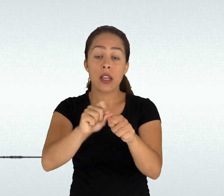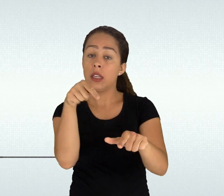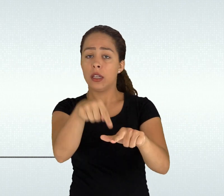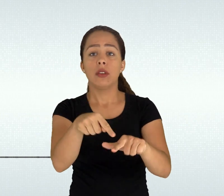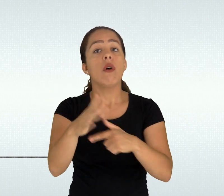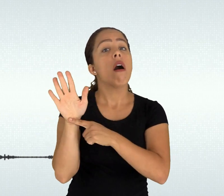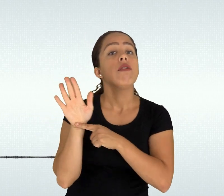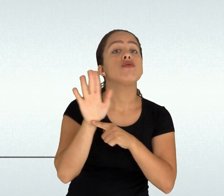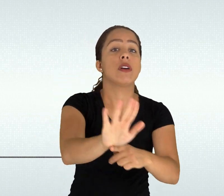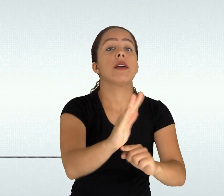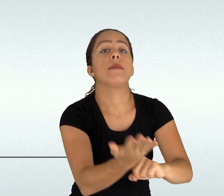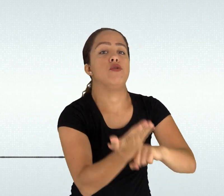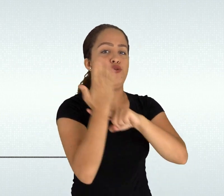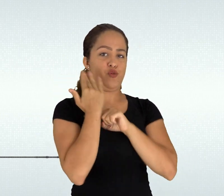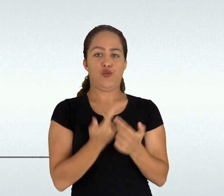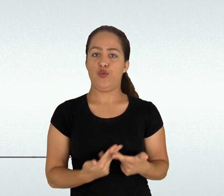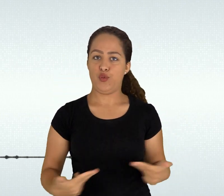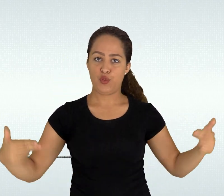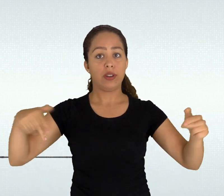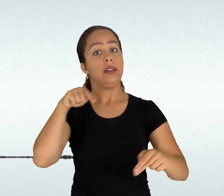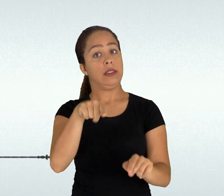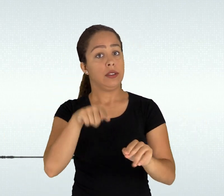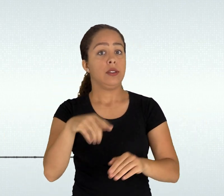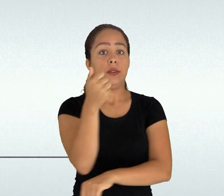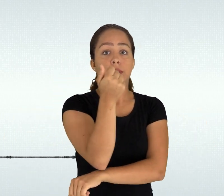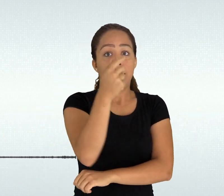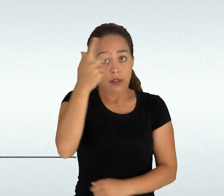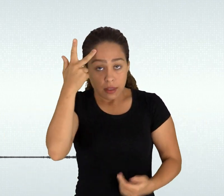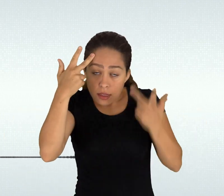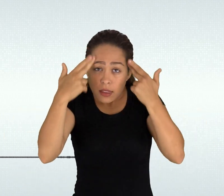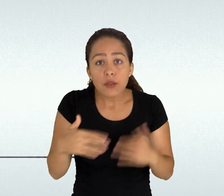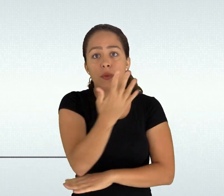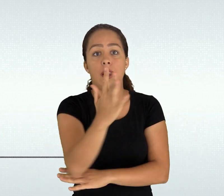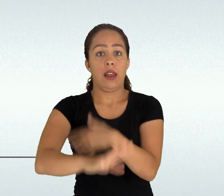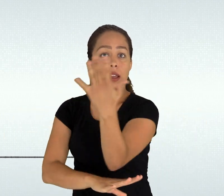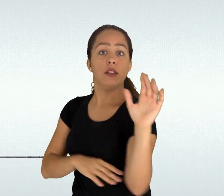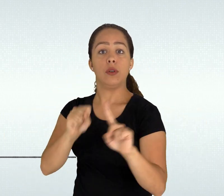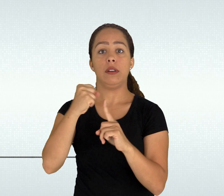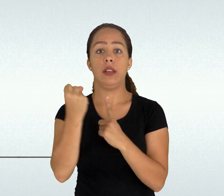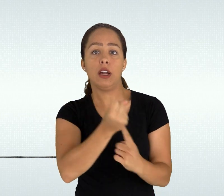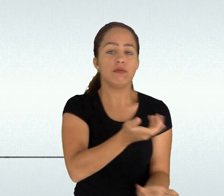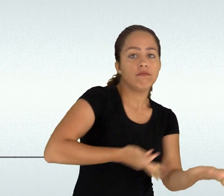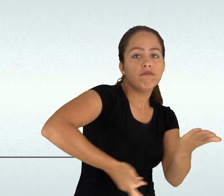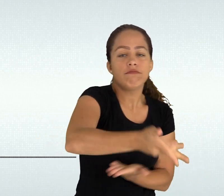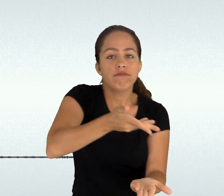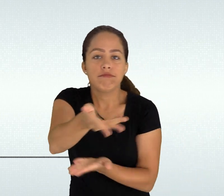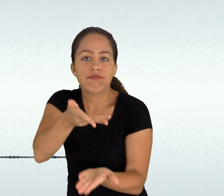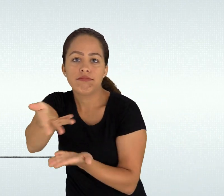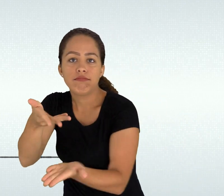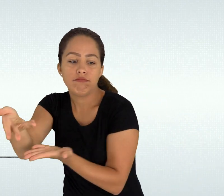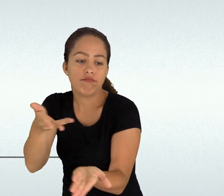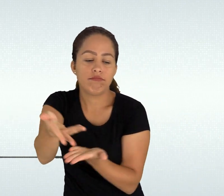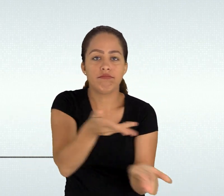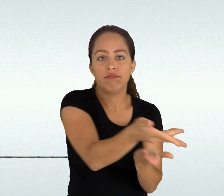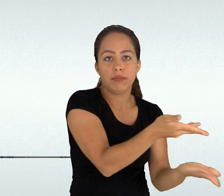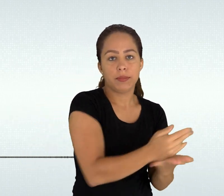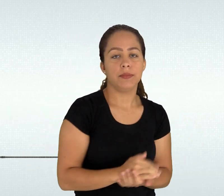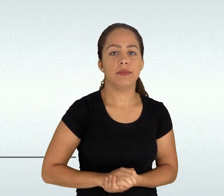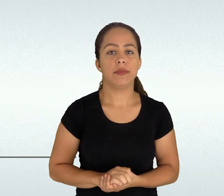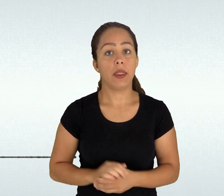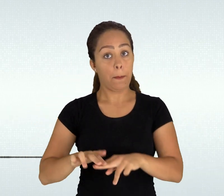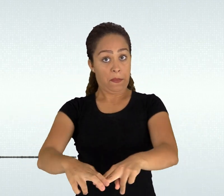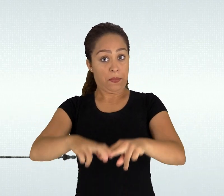reconhecê-lo como meio pelo qual o homem satisfaz suas necessidades transformando para tanto a